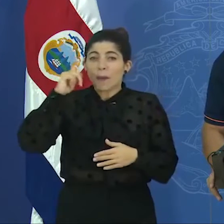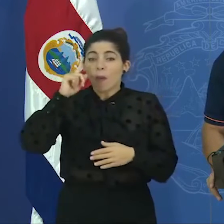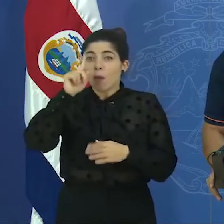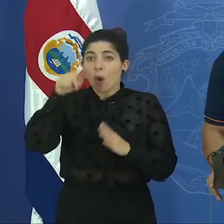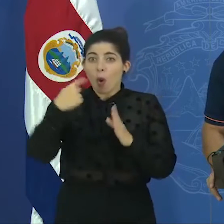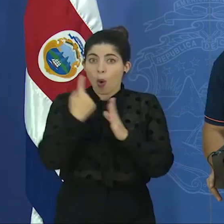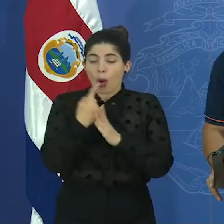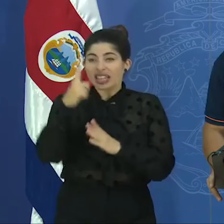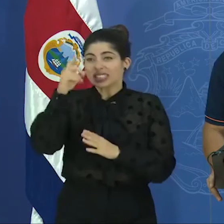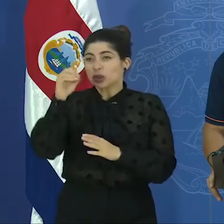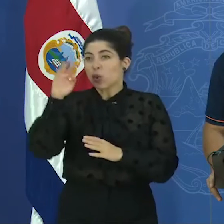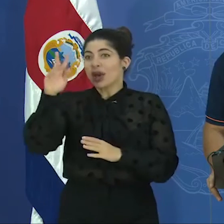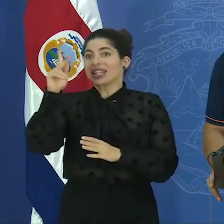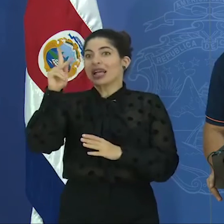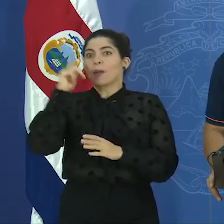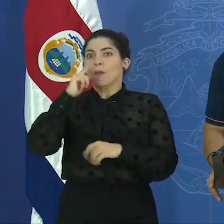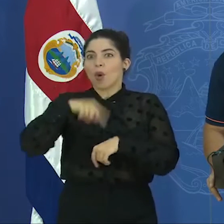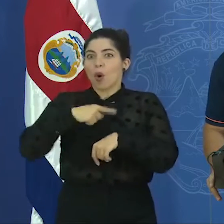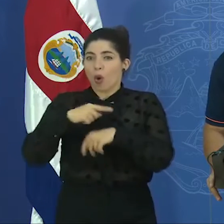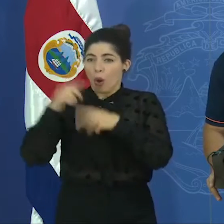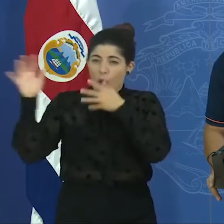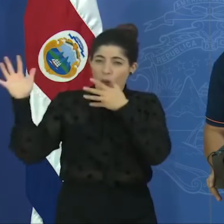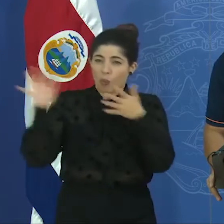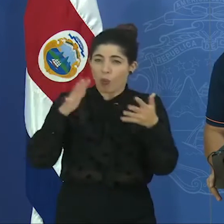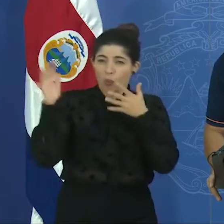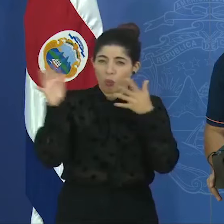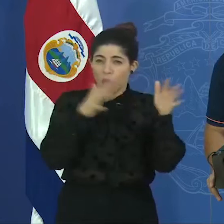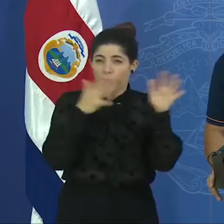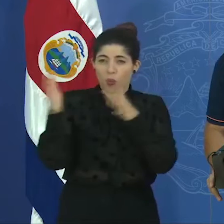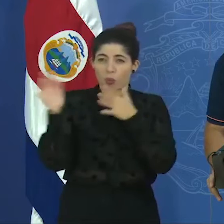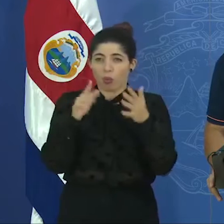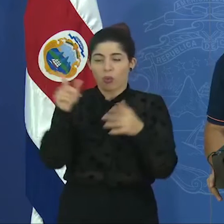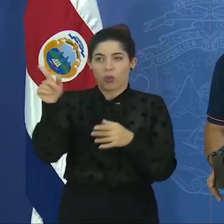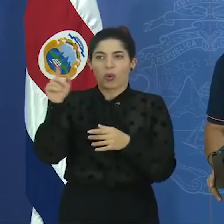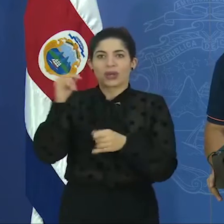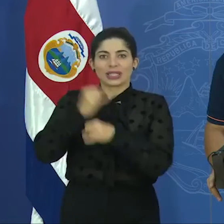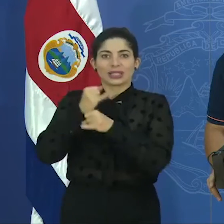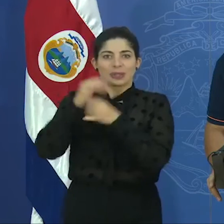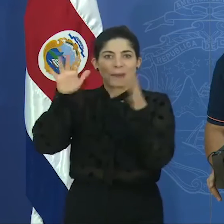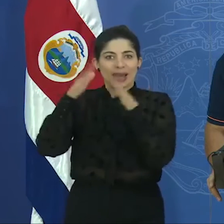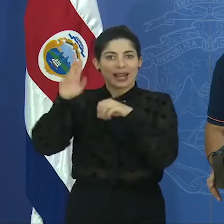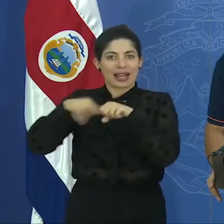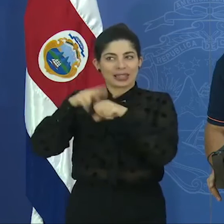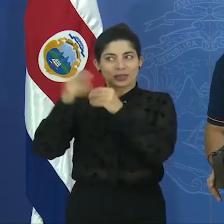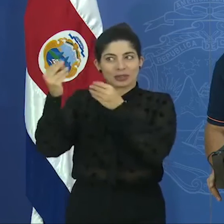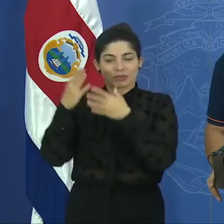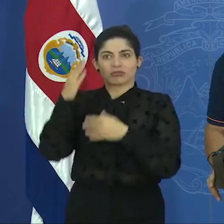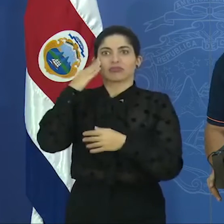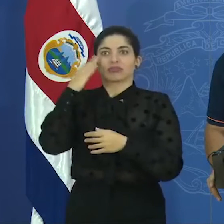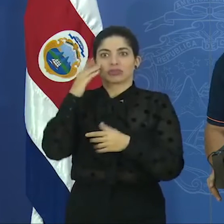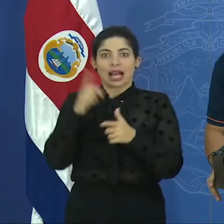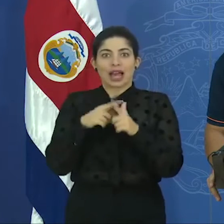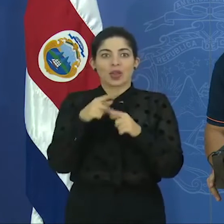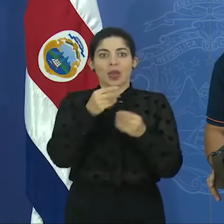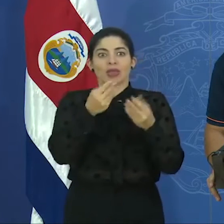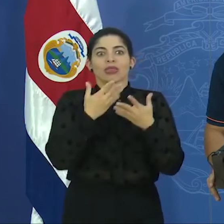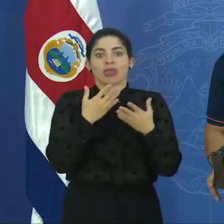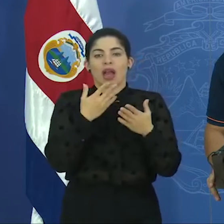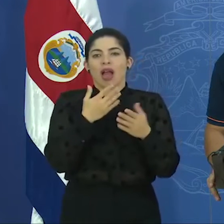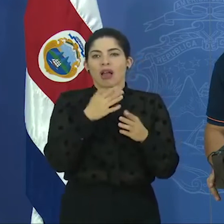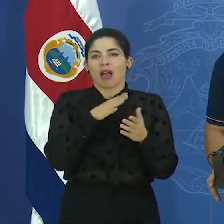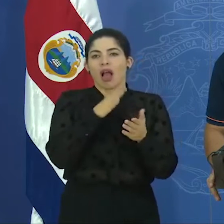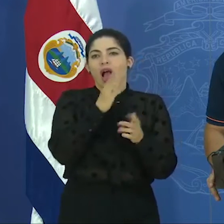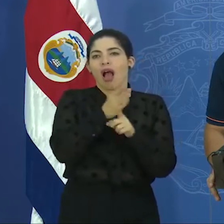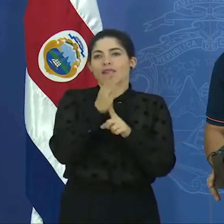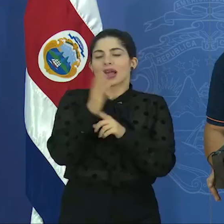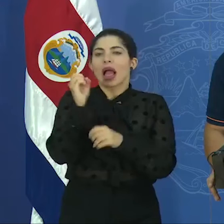104 kilómetros por hora según los datos que nos ha dado el Instituto Meteorológico Nacional. Eso ha generado diferentes tipos de afectación,